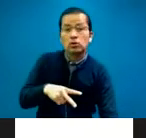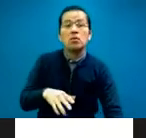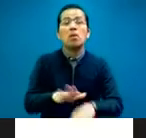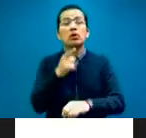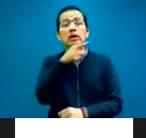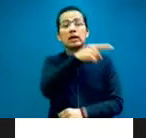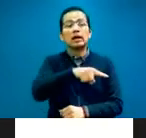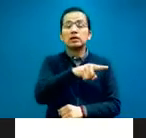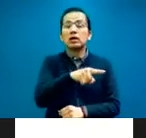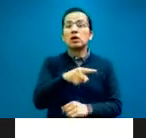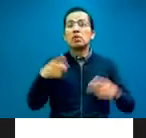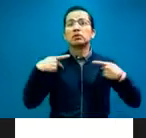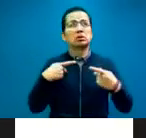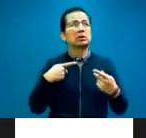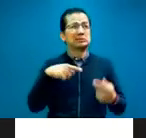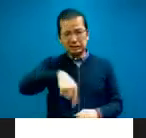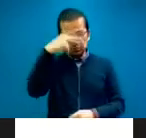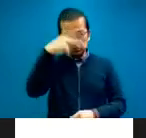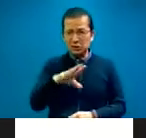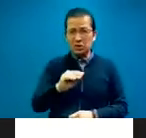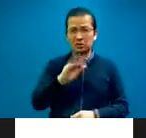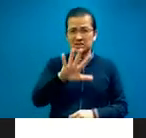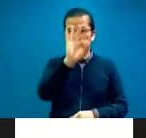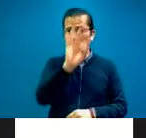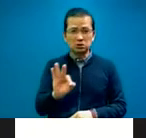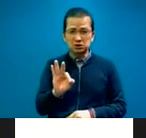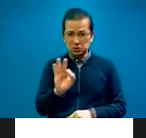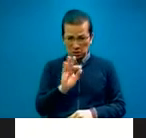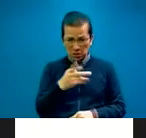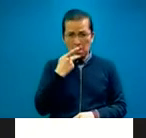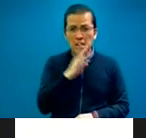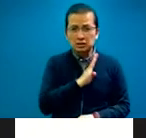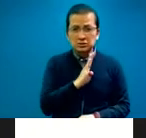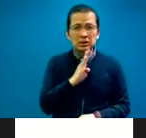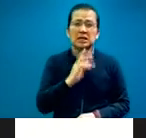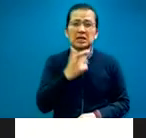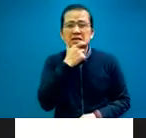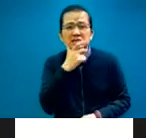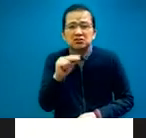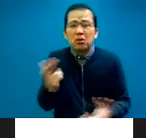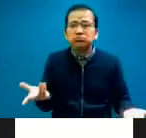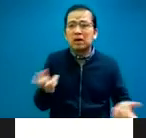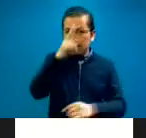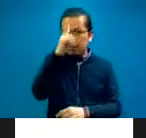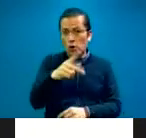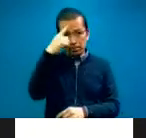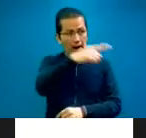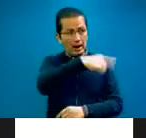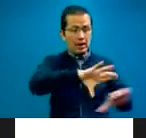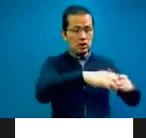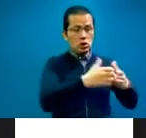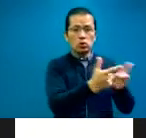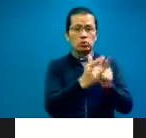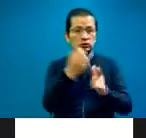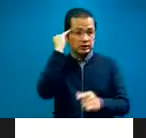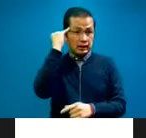de las personas que no hablan inglés en este país, y además, ni español. También esto afecta peor a las comunidades indígenas, a los que ya de por sí están más marginados, ¿no? Entonces,